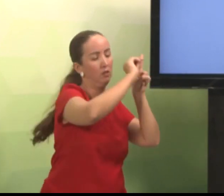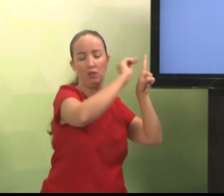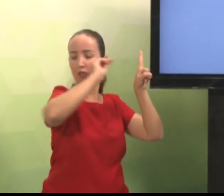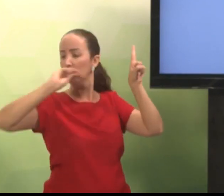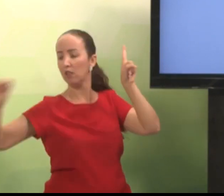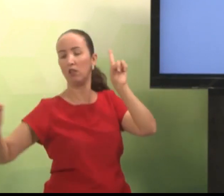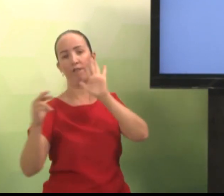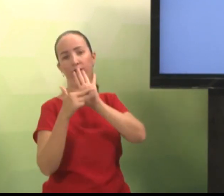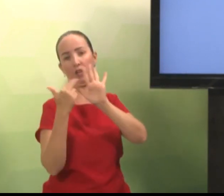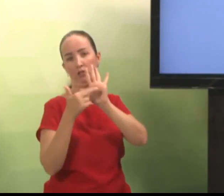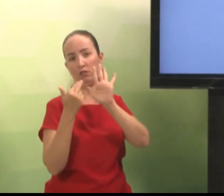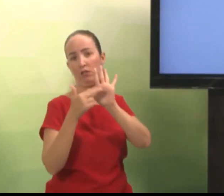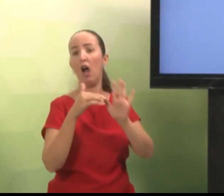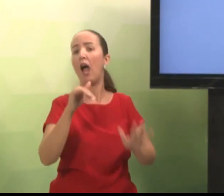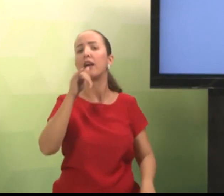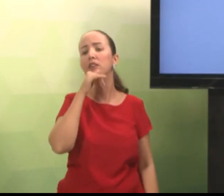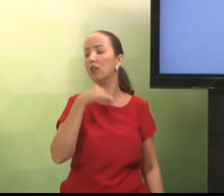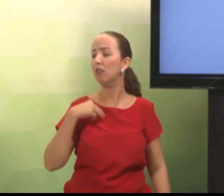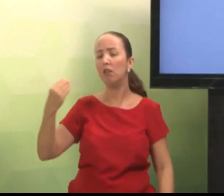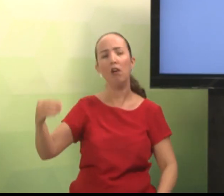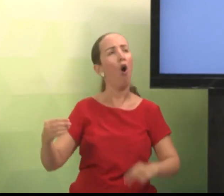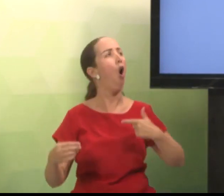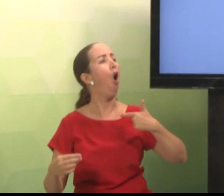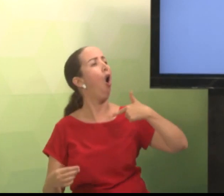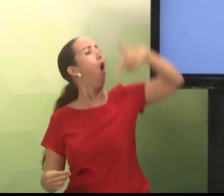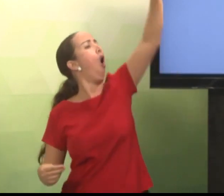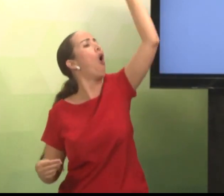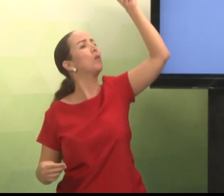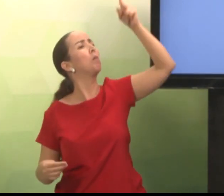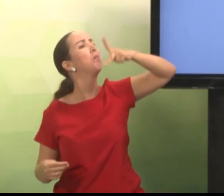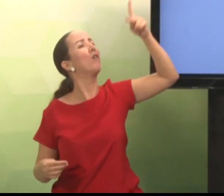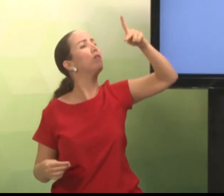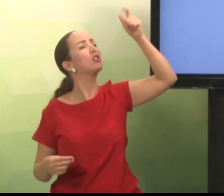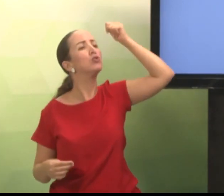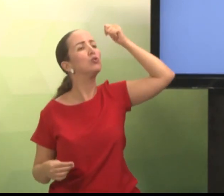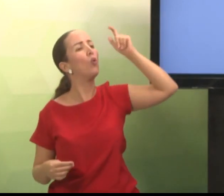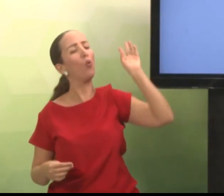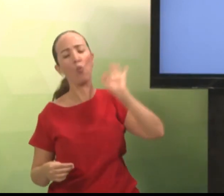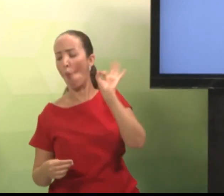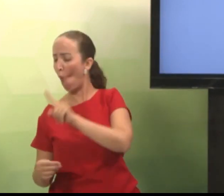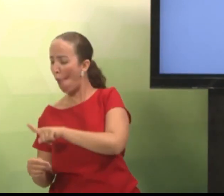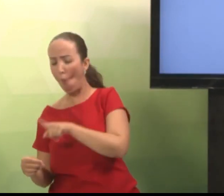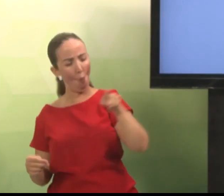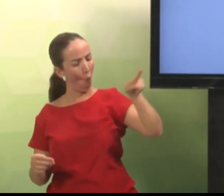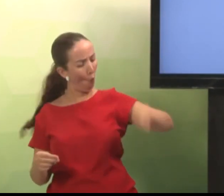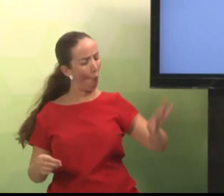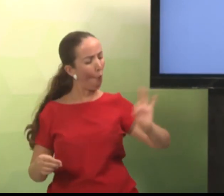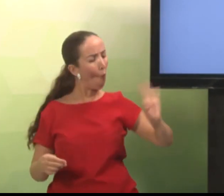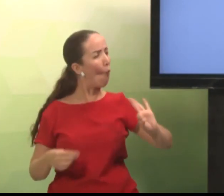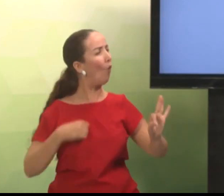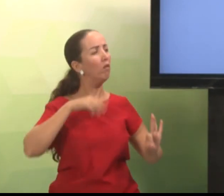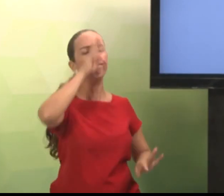Nas referências, devem também haver o título do trabalho. E pode utilizar também outros materiais.